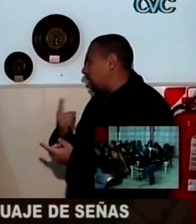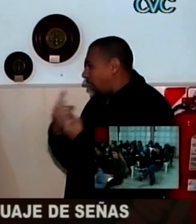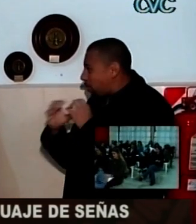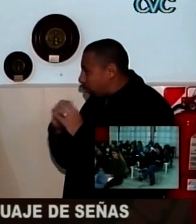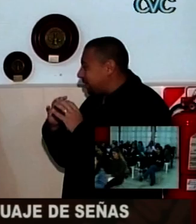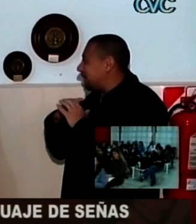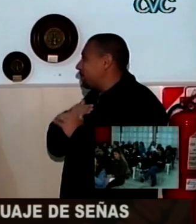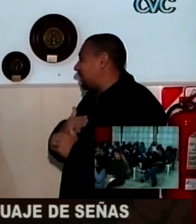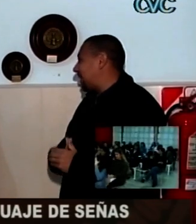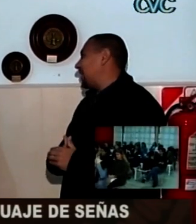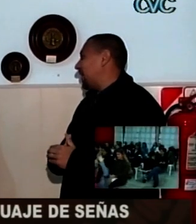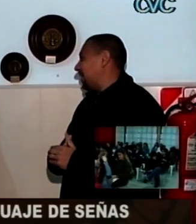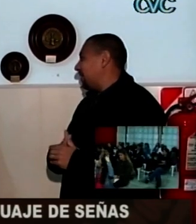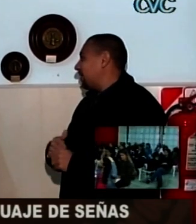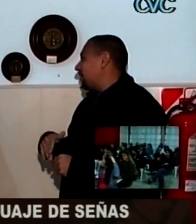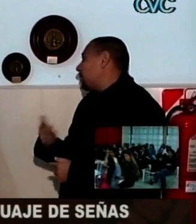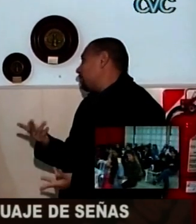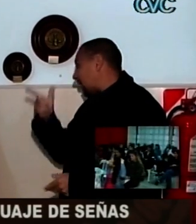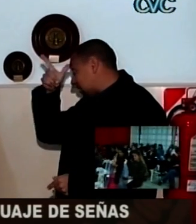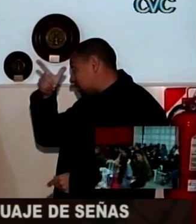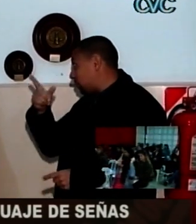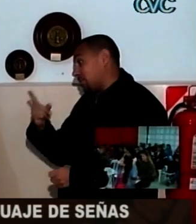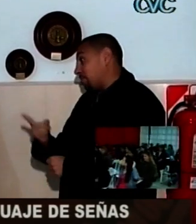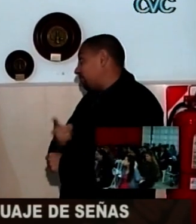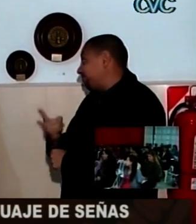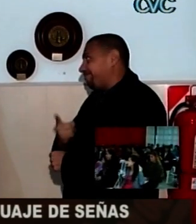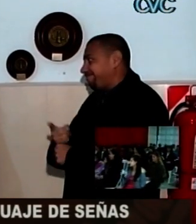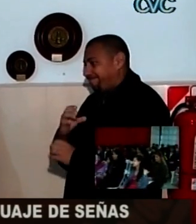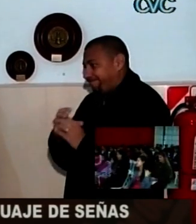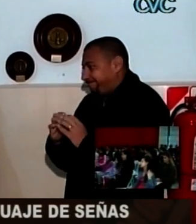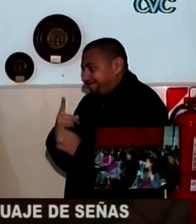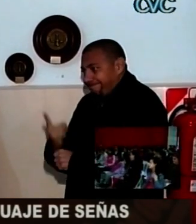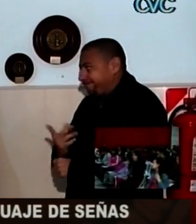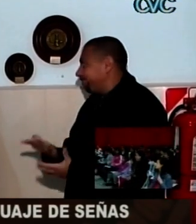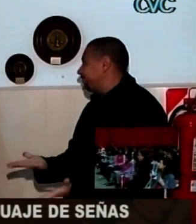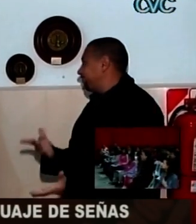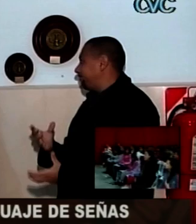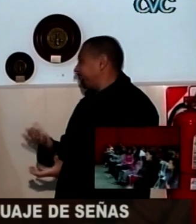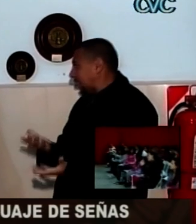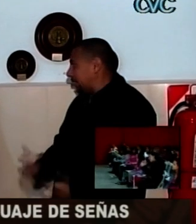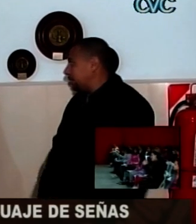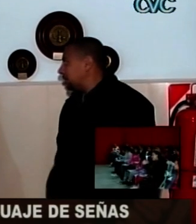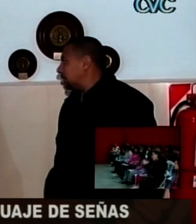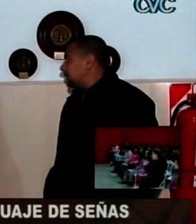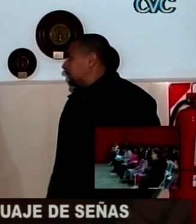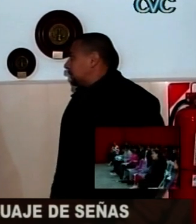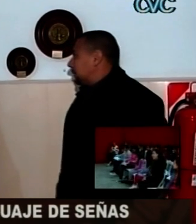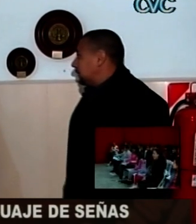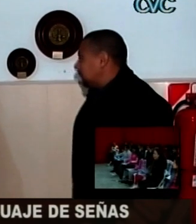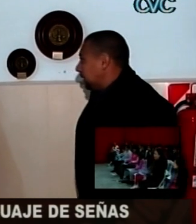que se interesen sobre la lengua de señas. Entonces, transmite tranquilidad a las personas sordas. A veces con la policía es difícil comunicarse y por